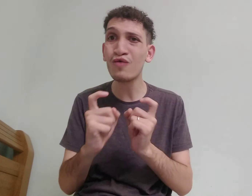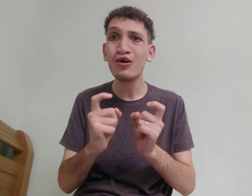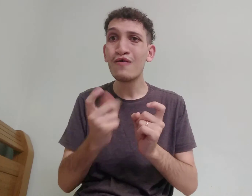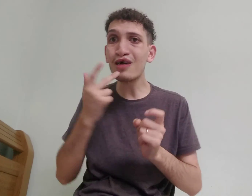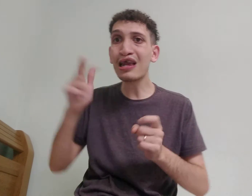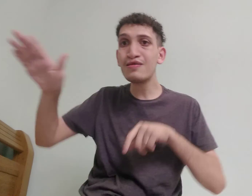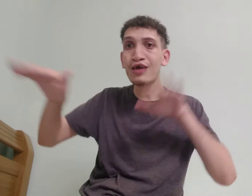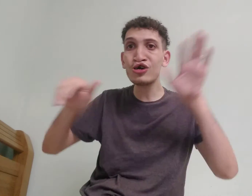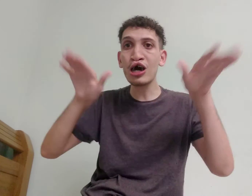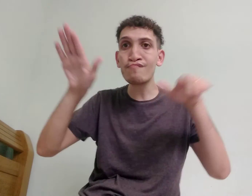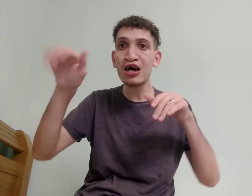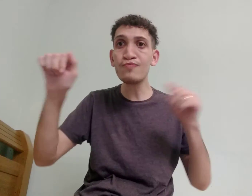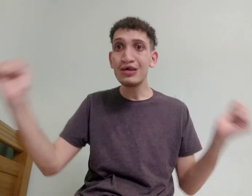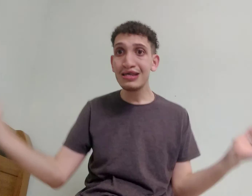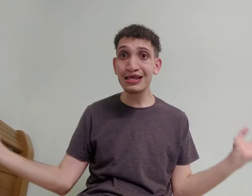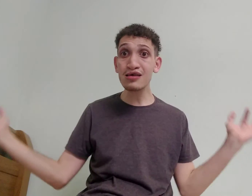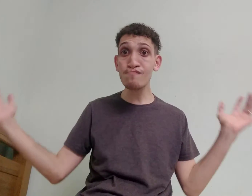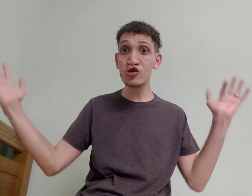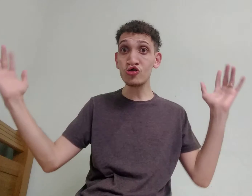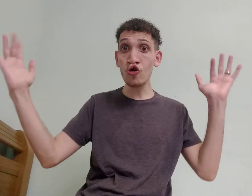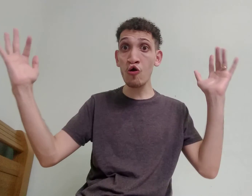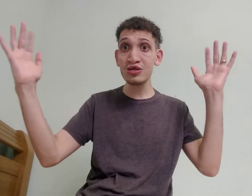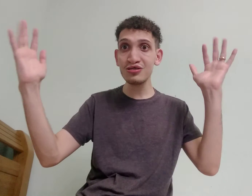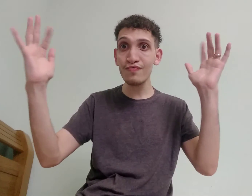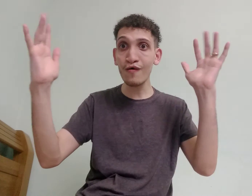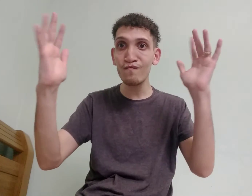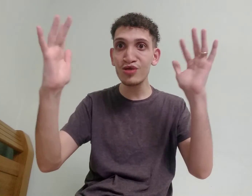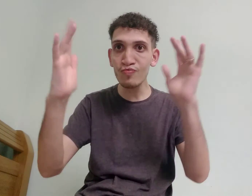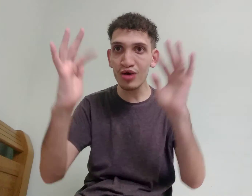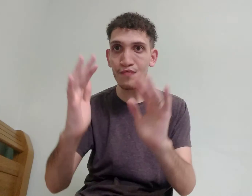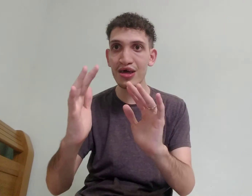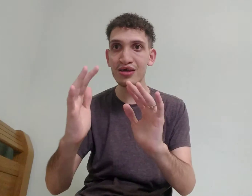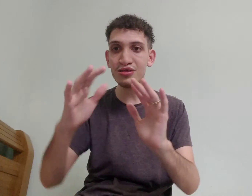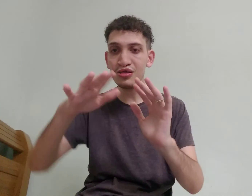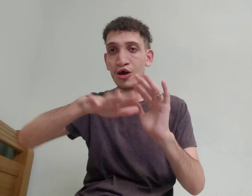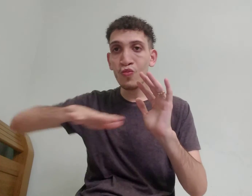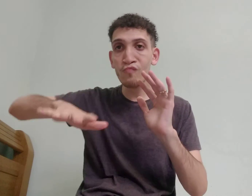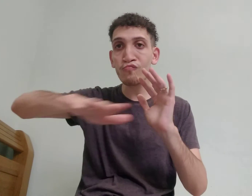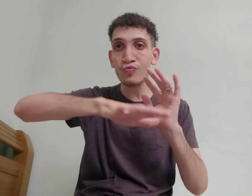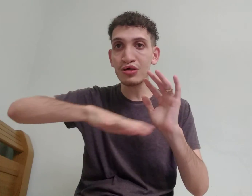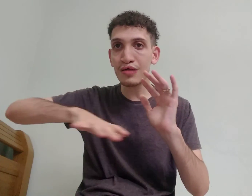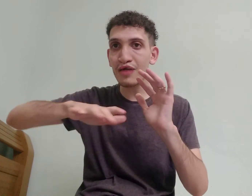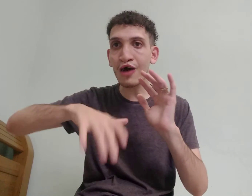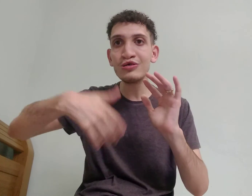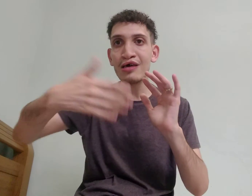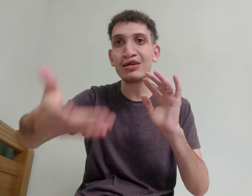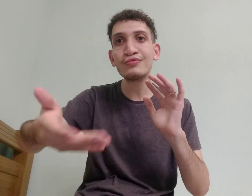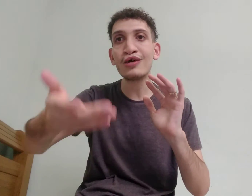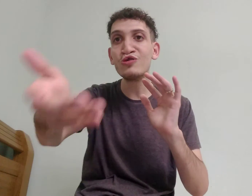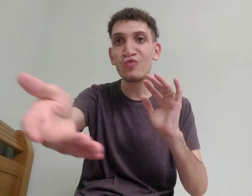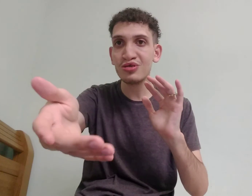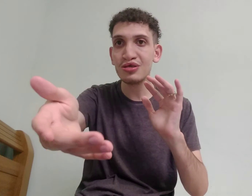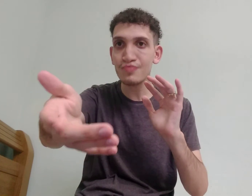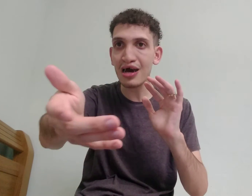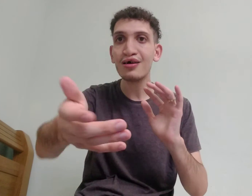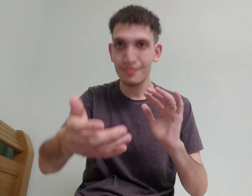falar que tá chamando, e que as pessoas estão lindas, até aqui, no ponto central, e representam onde você está, tá bom?